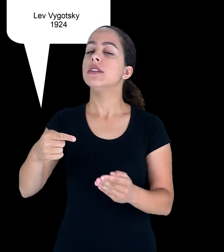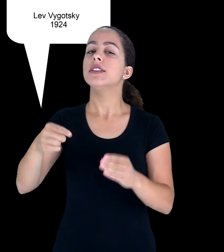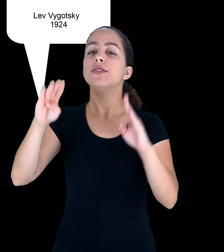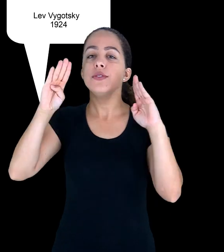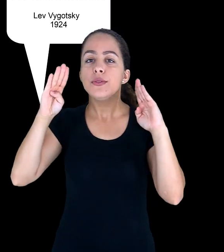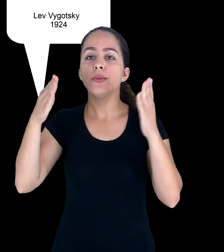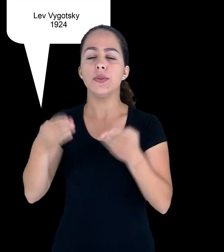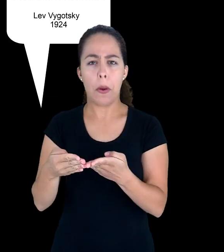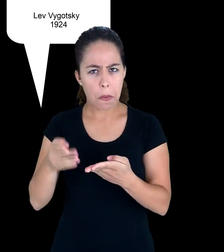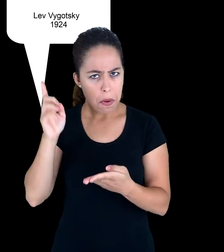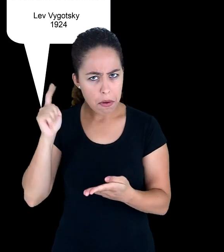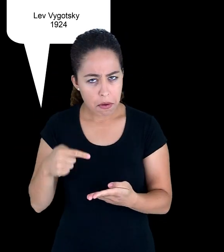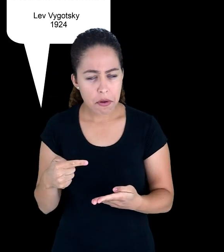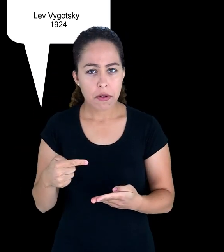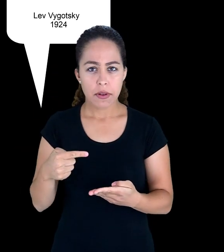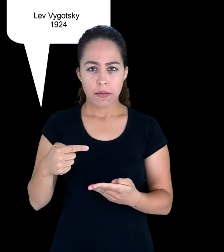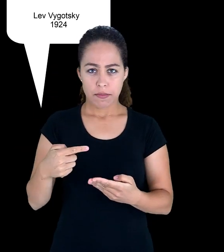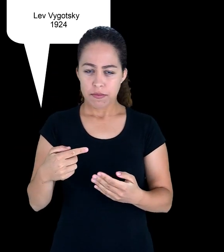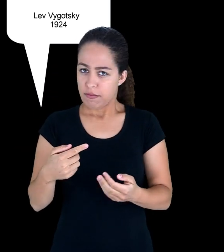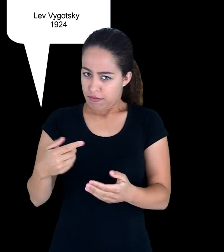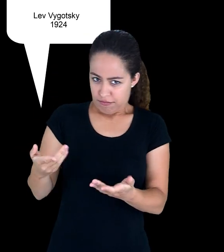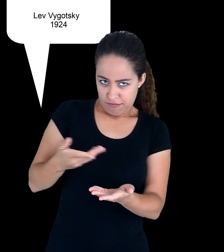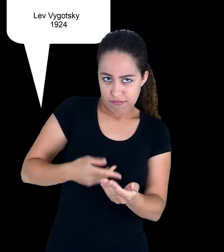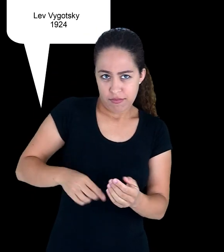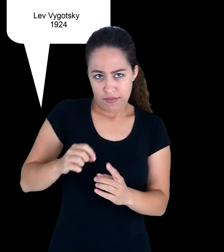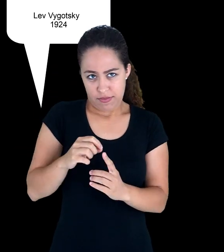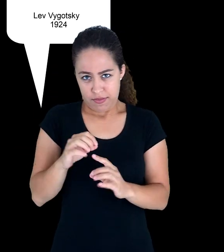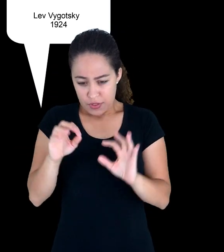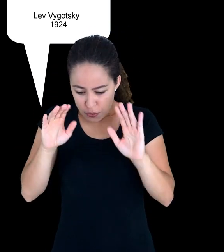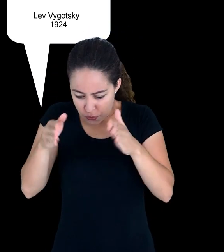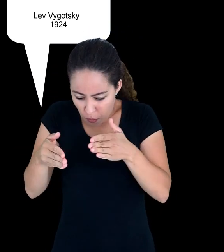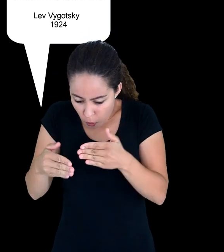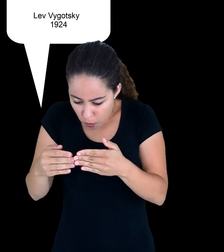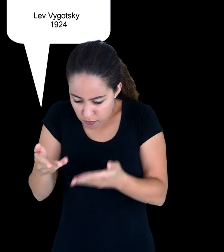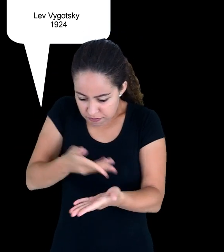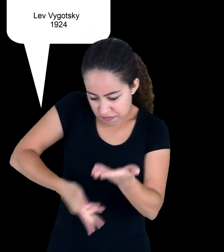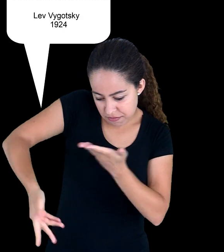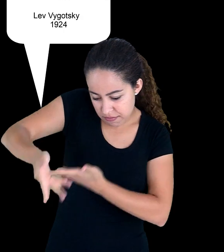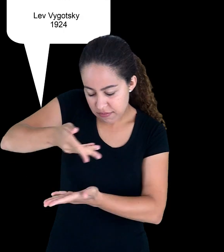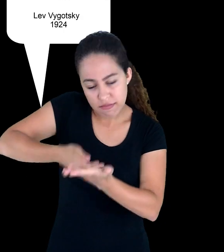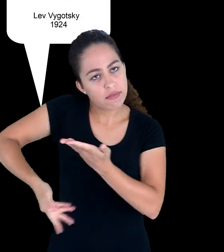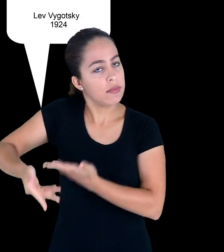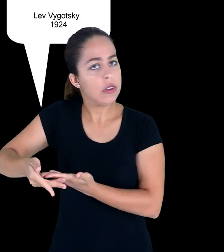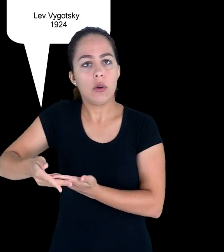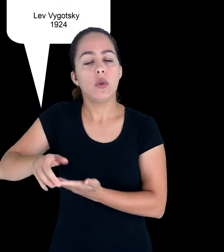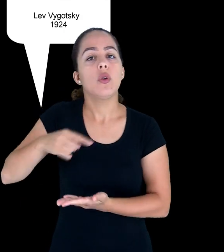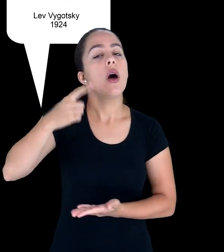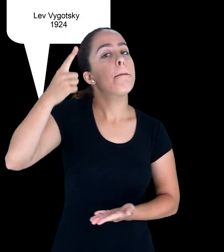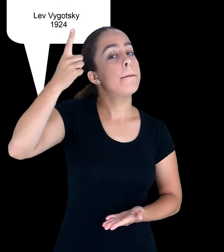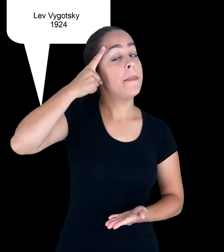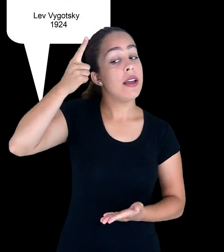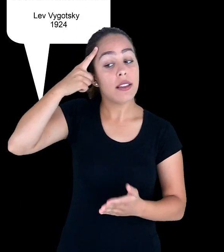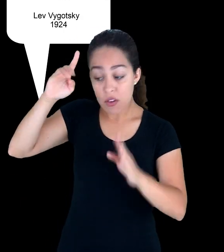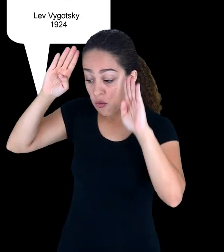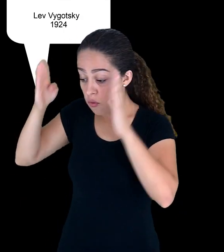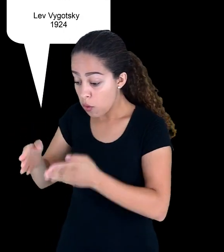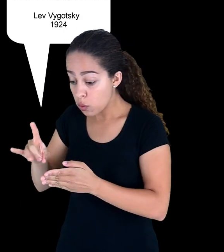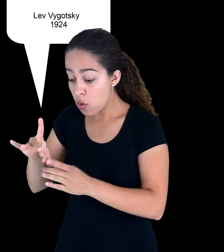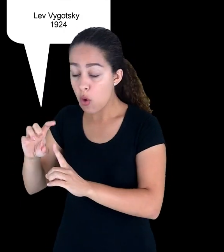Então, para Vygotsky, o desenvolvimento depende fundamentalmente das interações sociais e